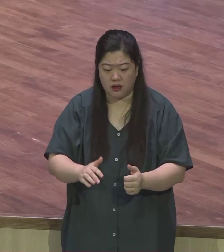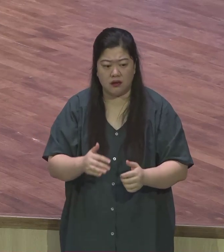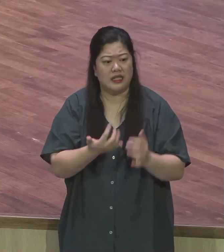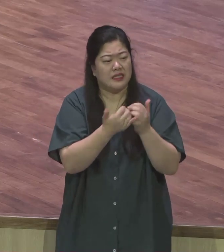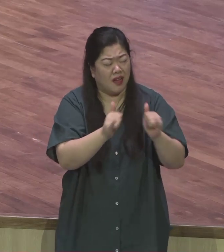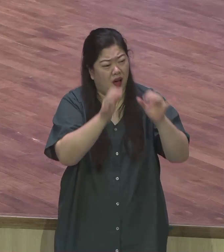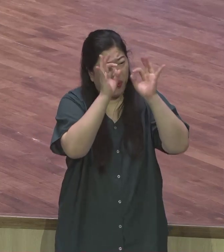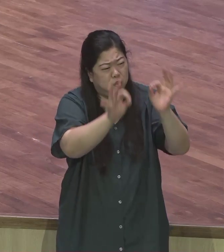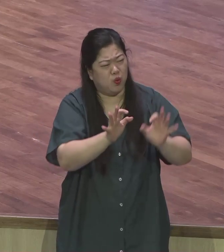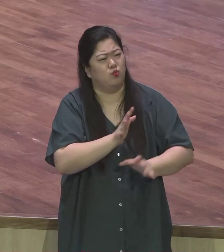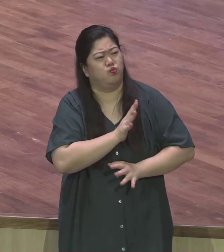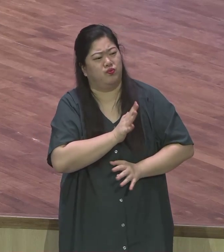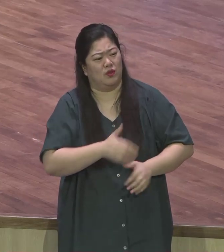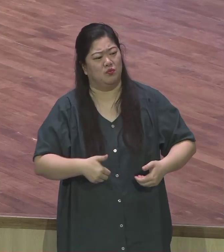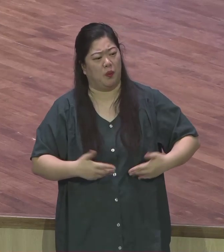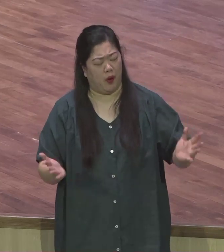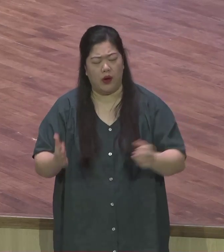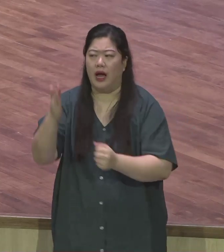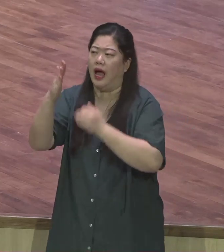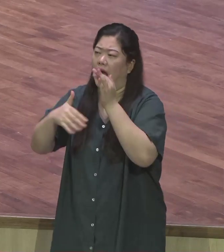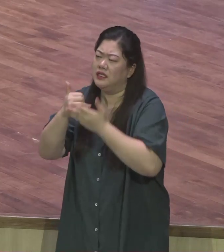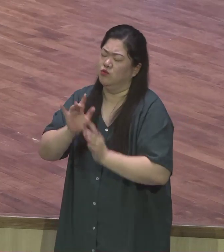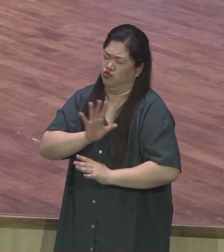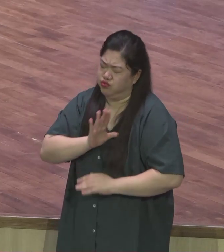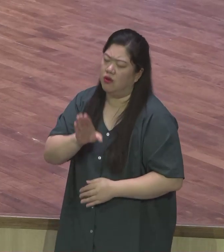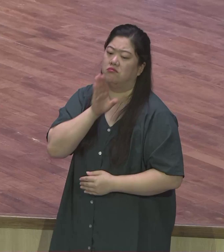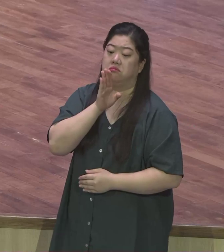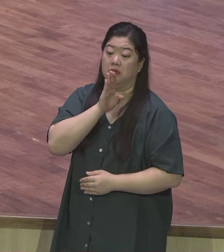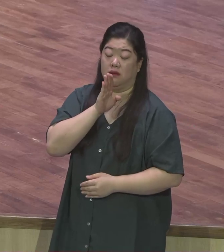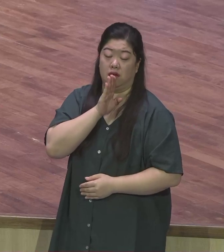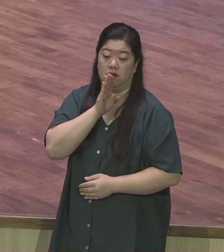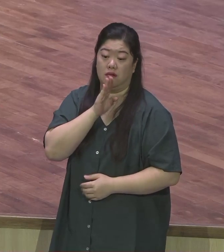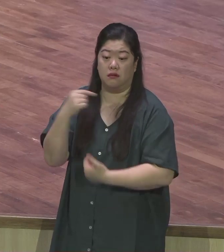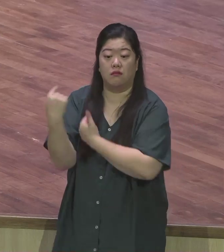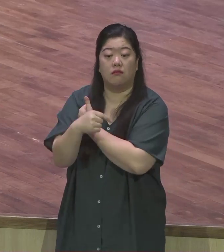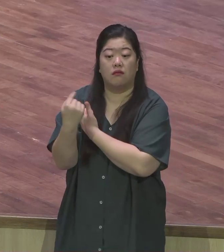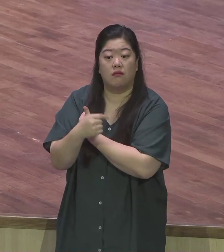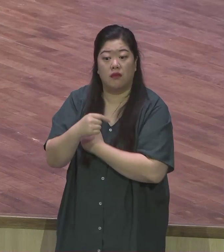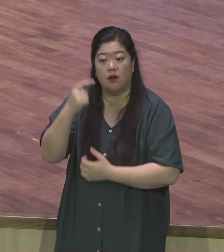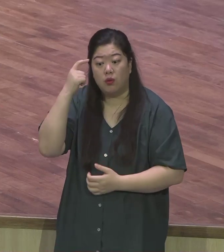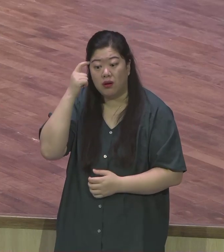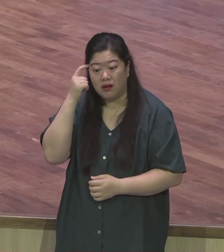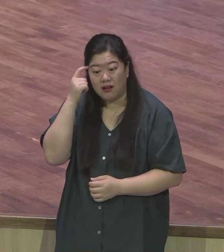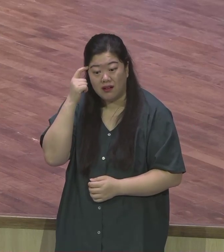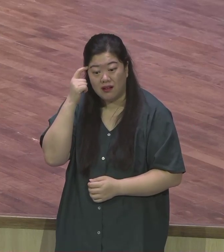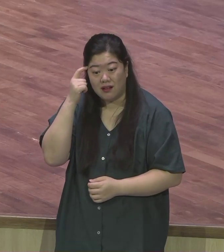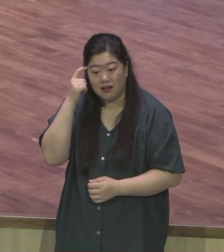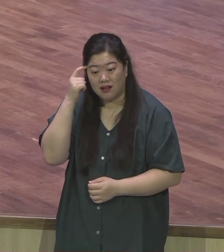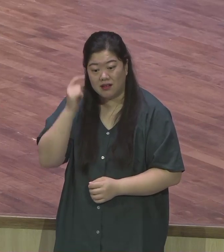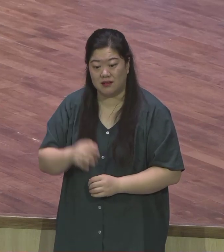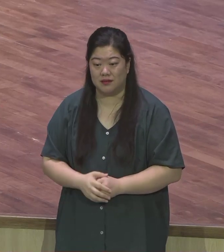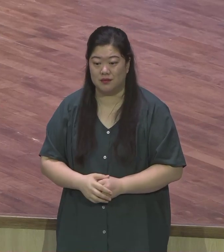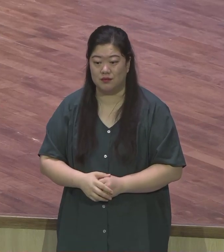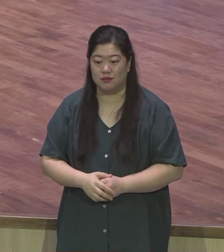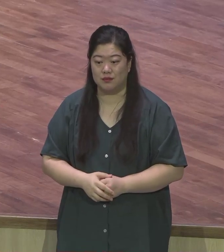그리고 하나님을 두려워해 이 부분을 함께 말씀하셨을까 즉 사람을 두려워한다는 것은